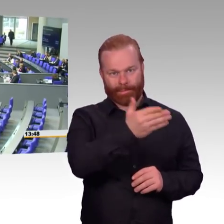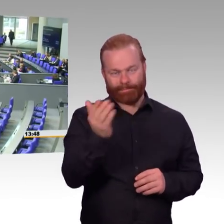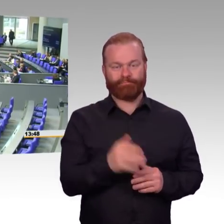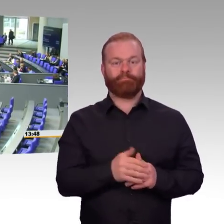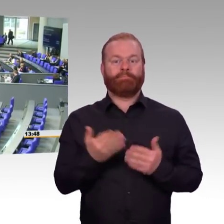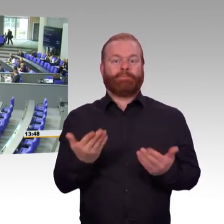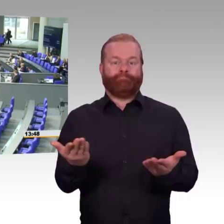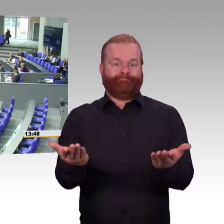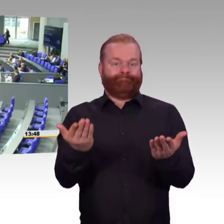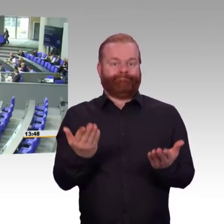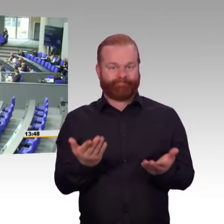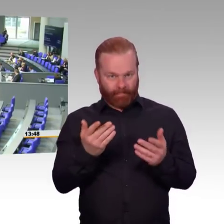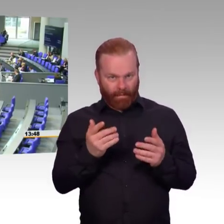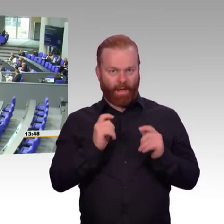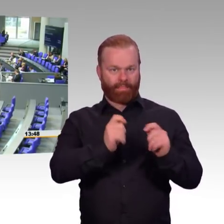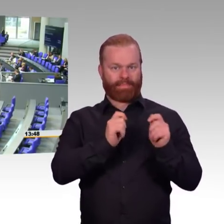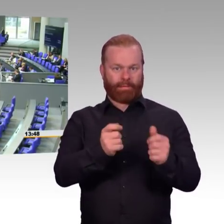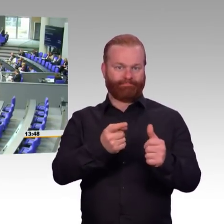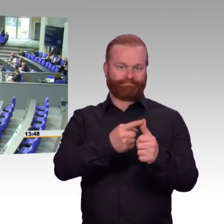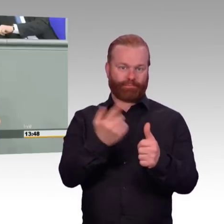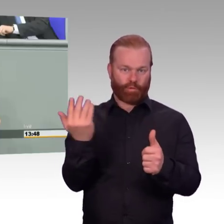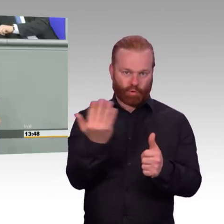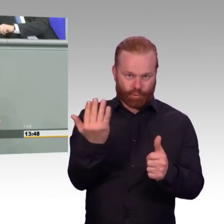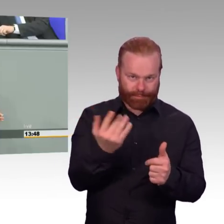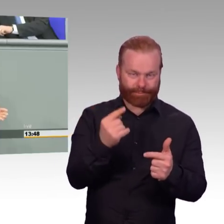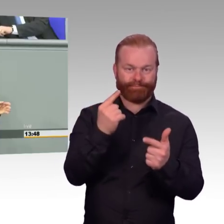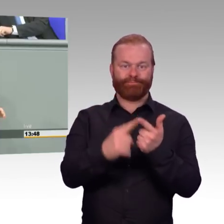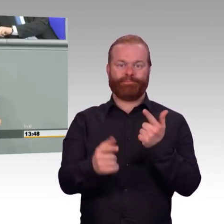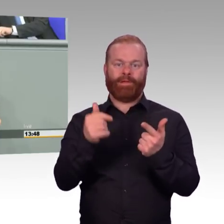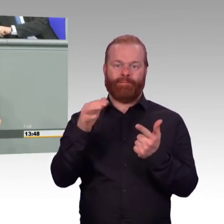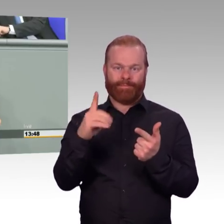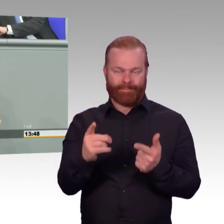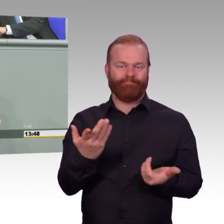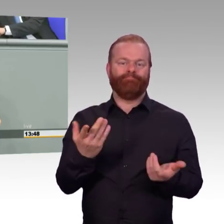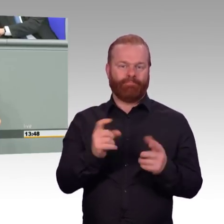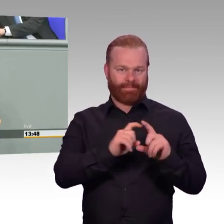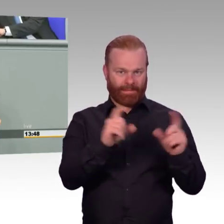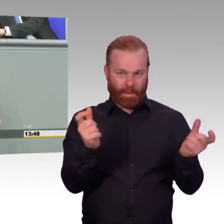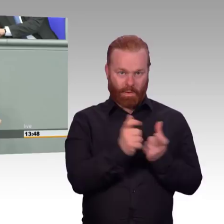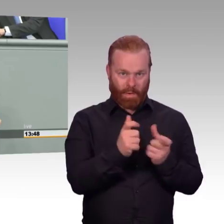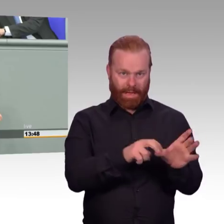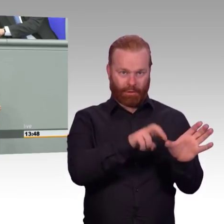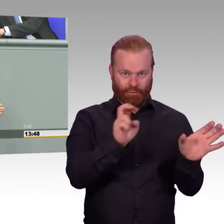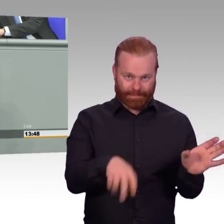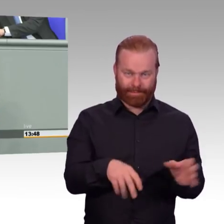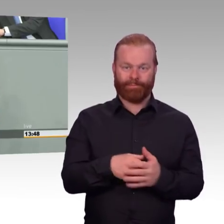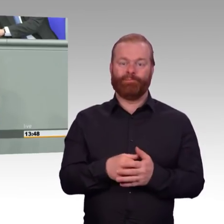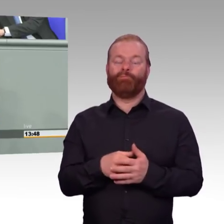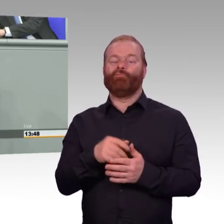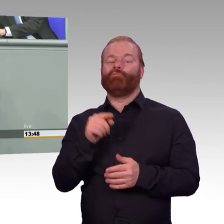generell. Ich weiß jetzt nicht, ob das Gesetz sämtlichen Kagiatsstandards standhalten würde, aber sei es jetzt mal drum. Die Anträge liegen